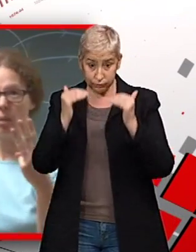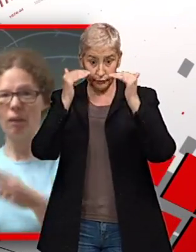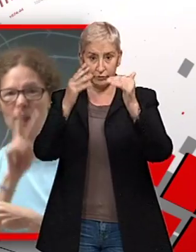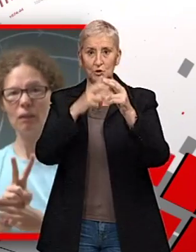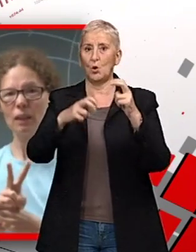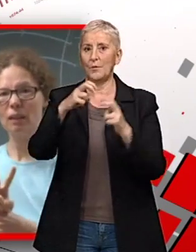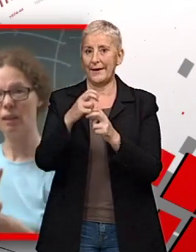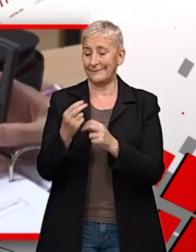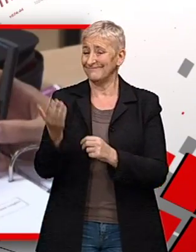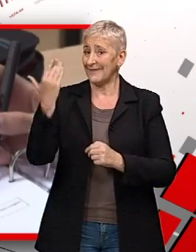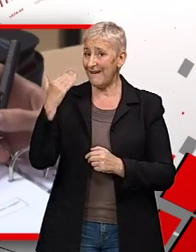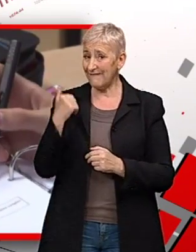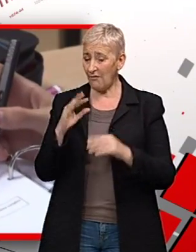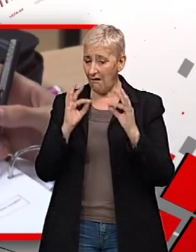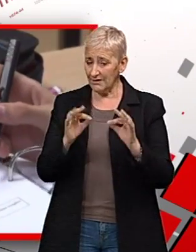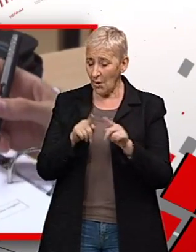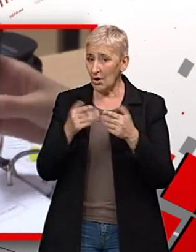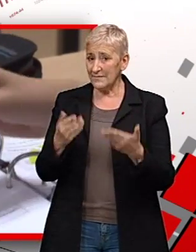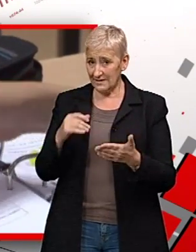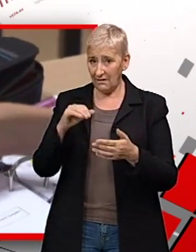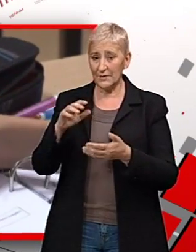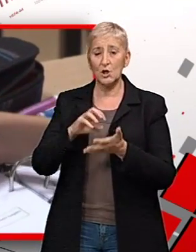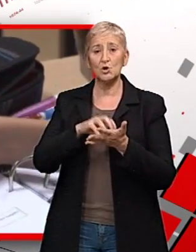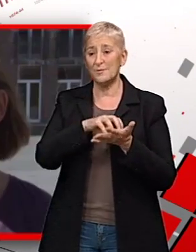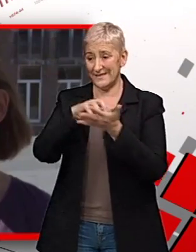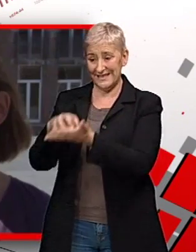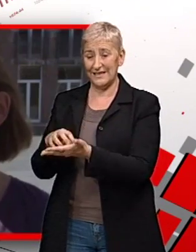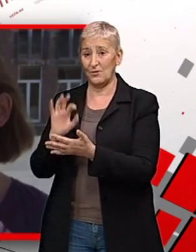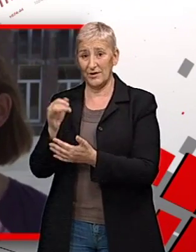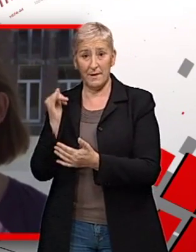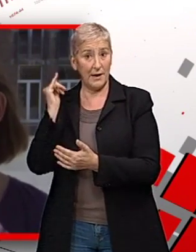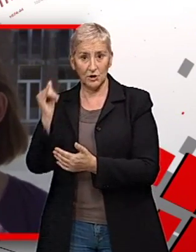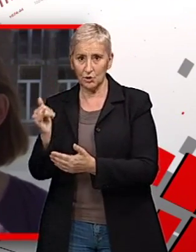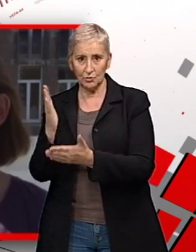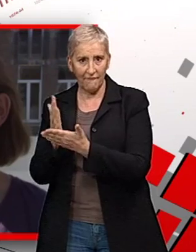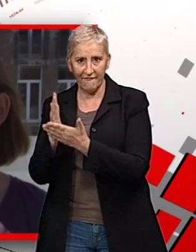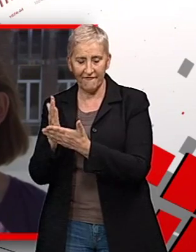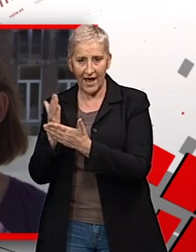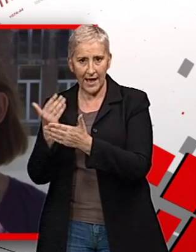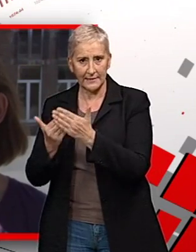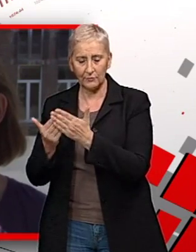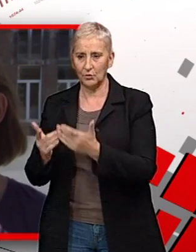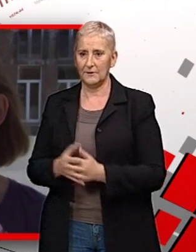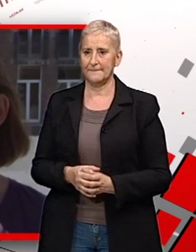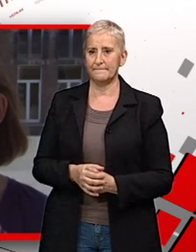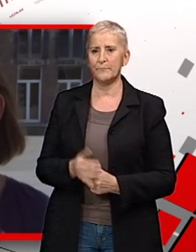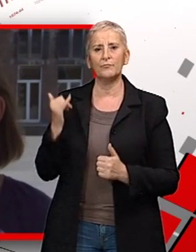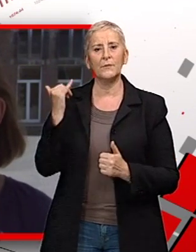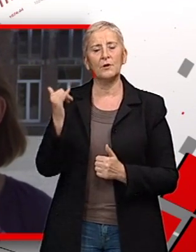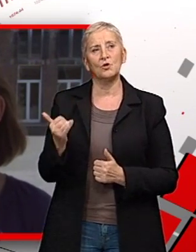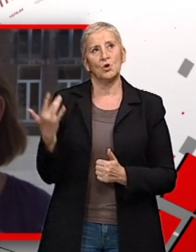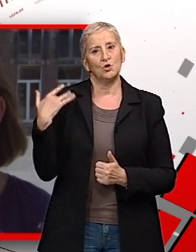'il y a peu, ce type d'enseignement n'était subsidié qu'en partie. C'est vrai que jusque juillet, nous étions reconnus et